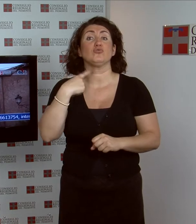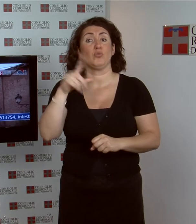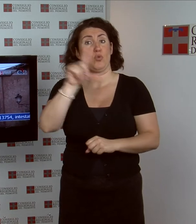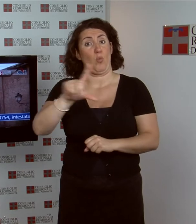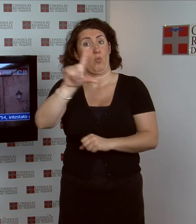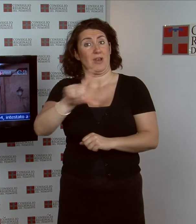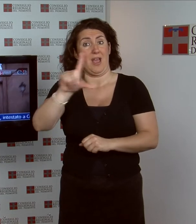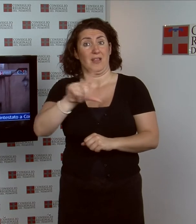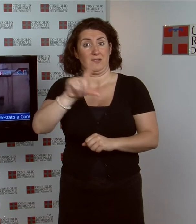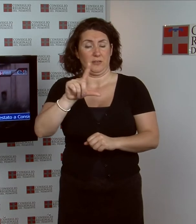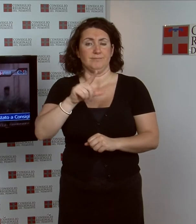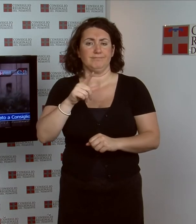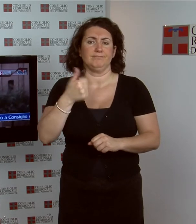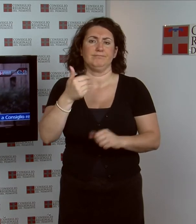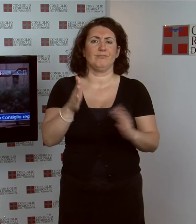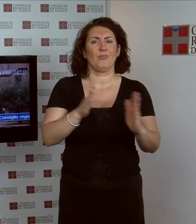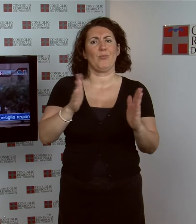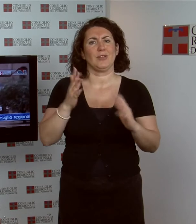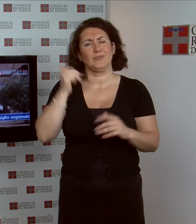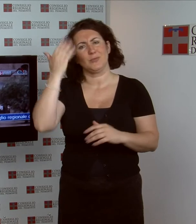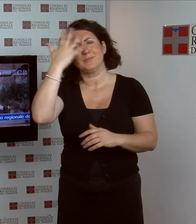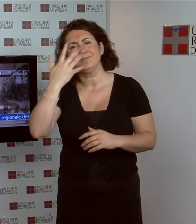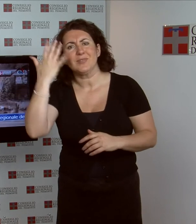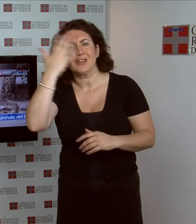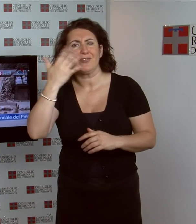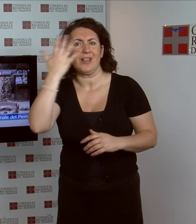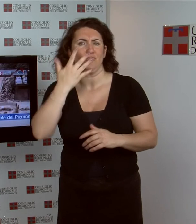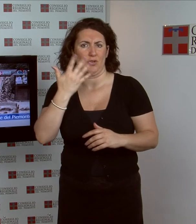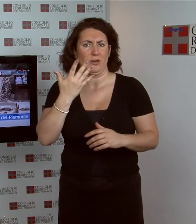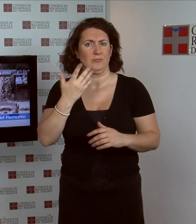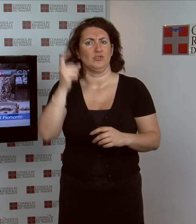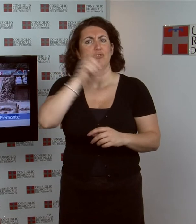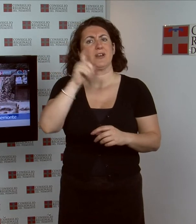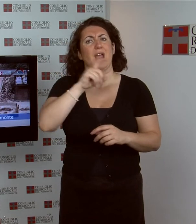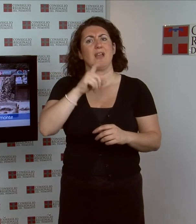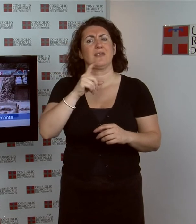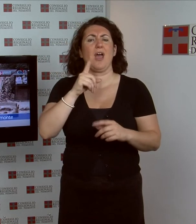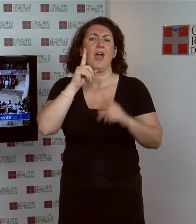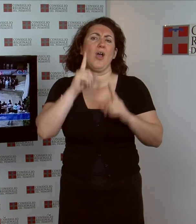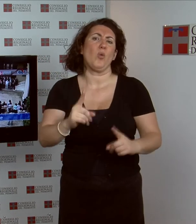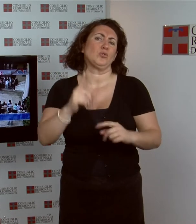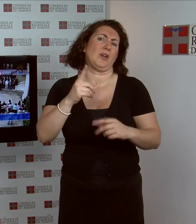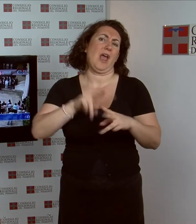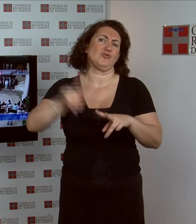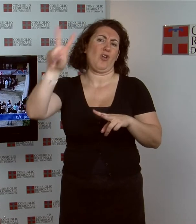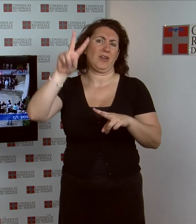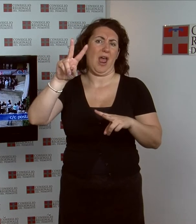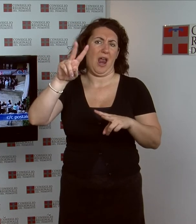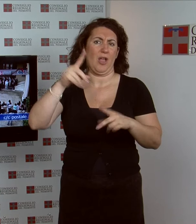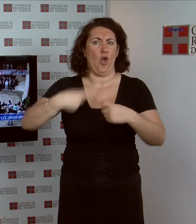riflessione di cordoglio alla giornata di lutto nazionale istituita dal Consiglio dei Ministri per le vittime del terremoto che ha sconvolto l'Emilia Romagna.